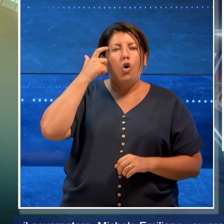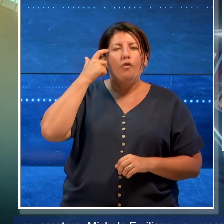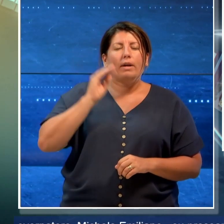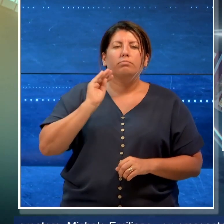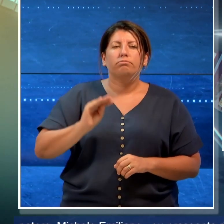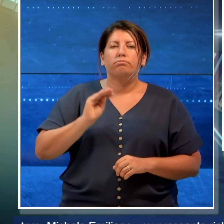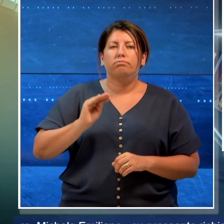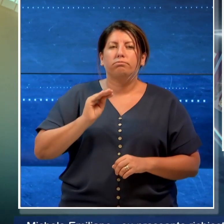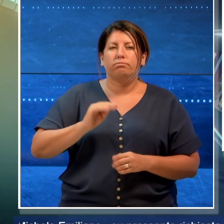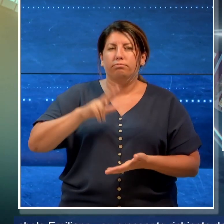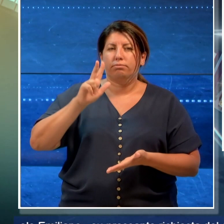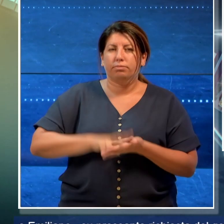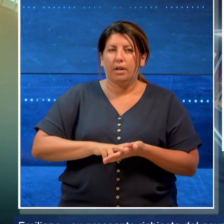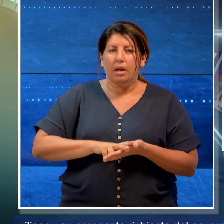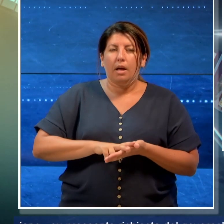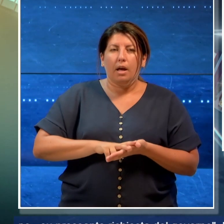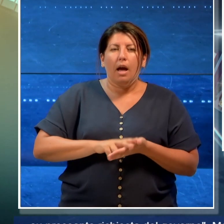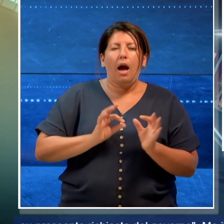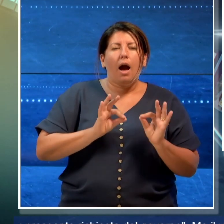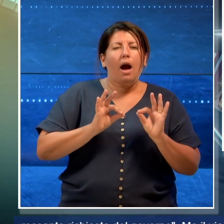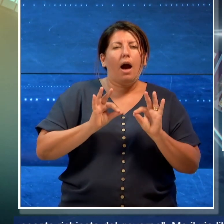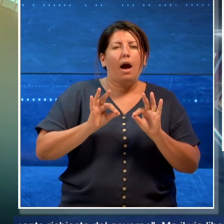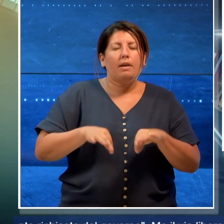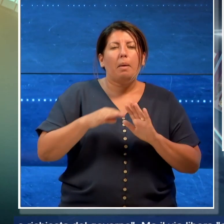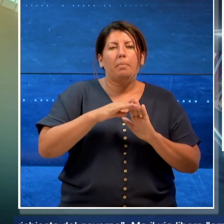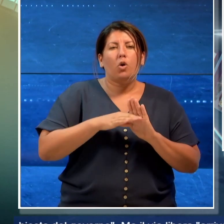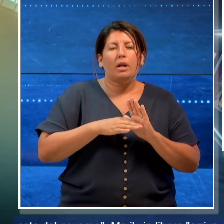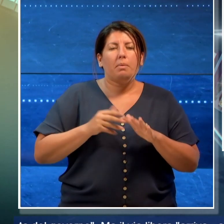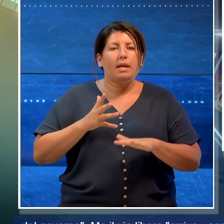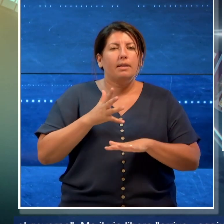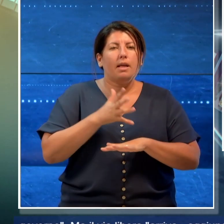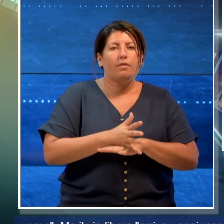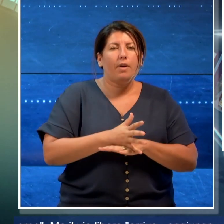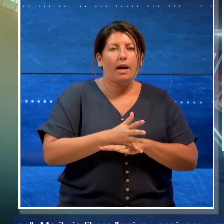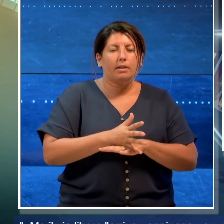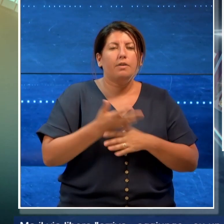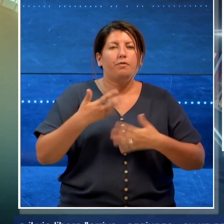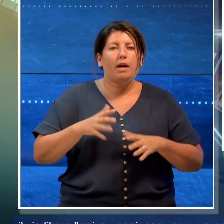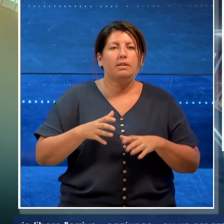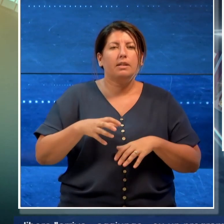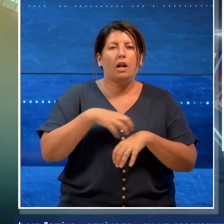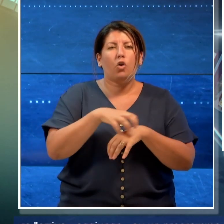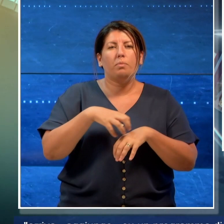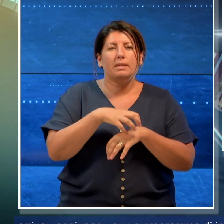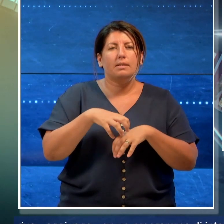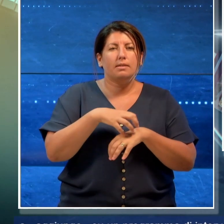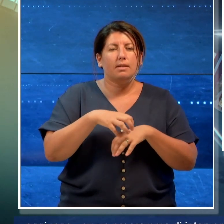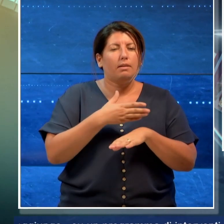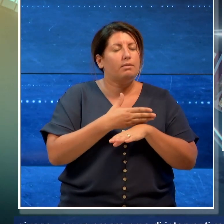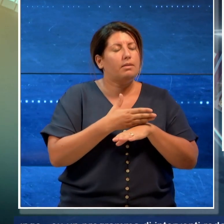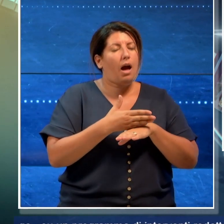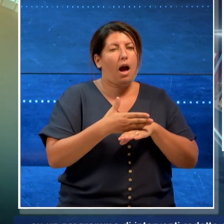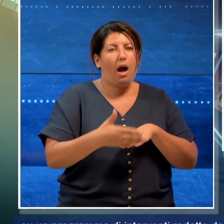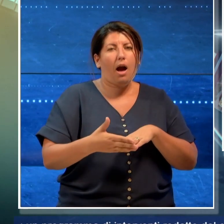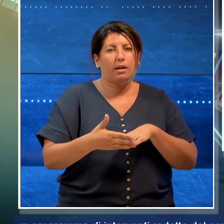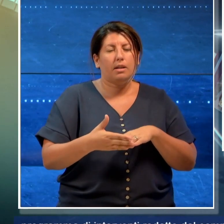ma il Via Libera arriva, aggiunge, su un programma di interventi redatto dal commissario con grave ritardo e